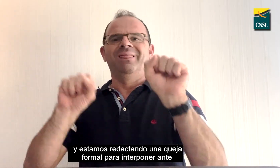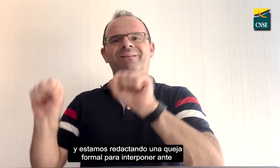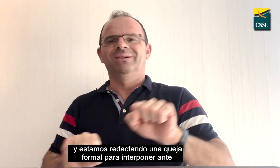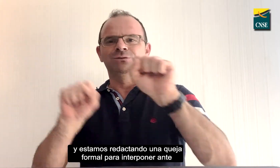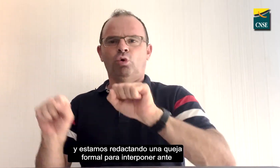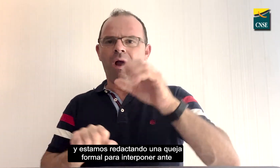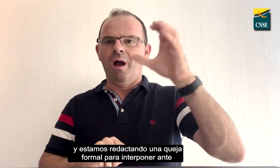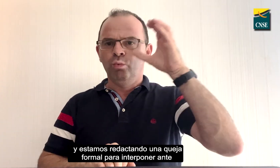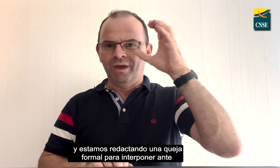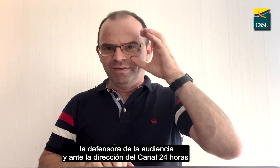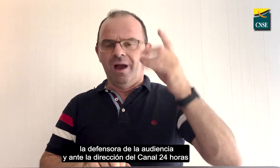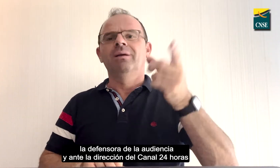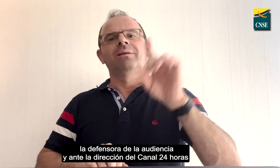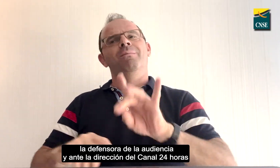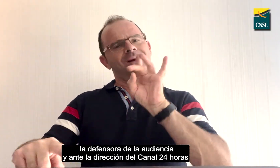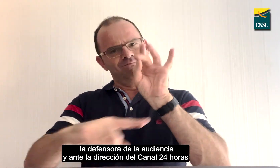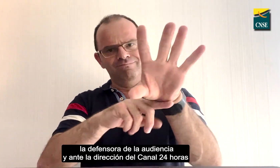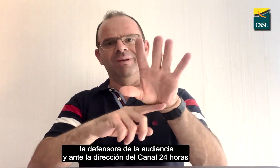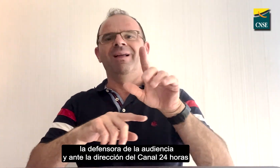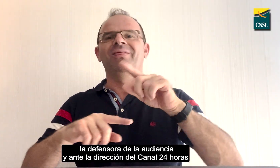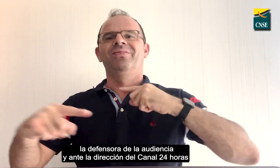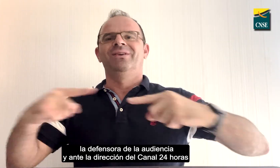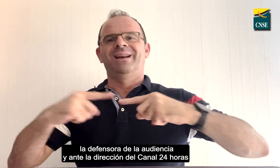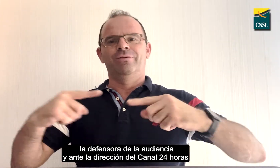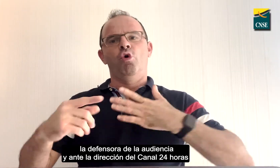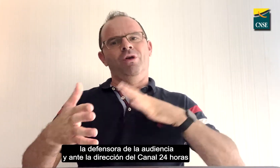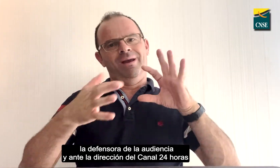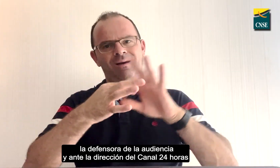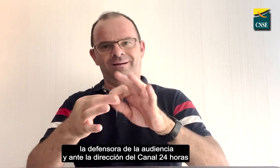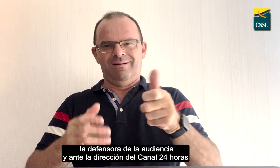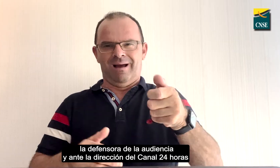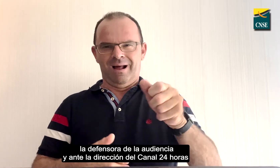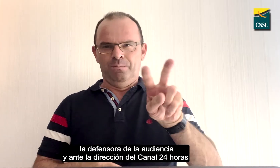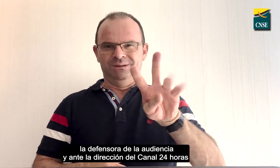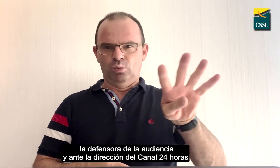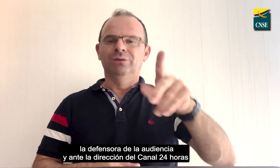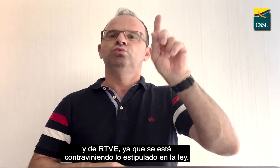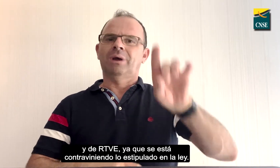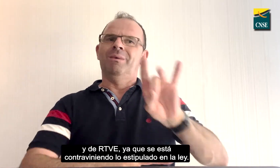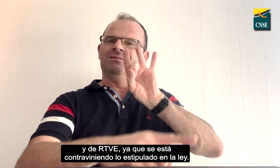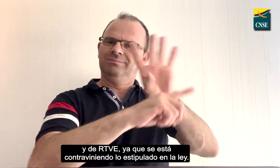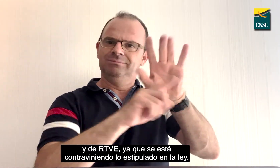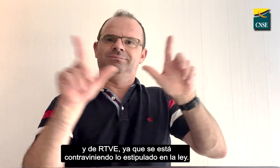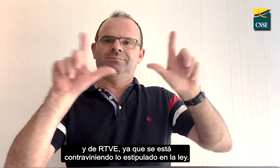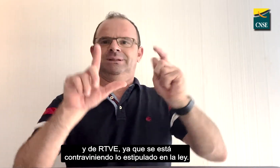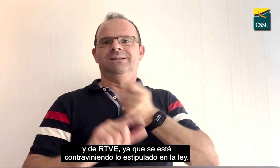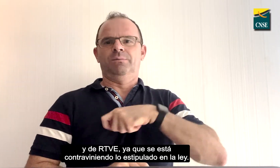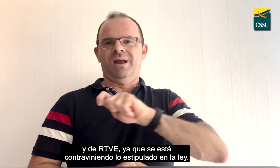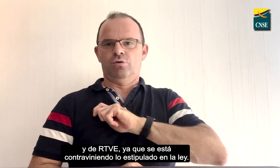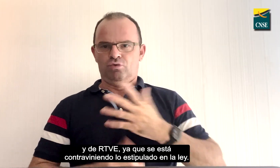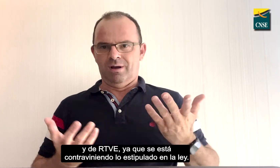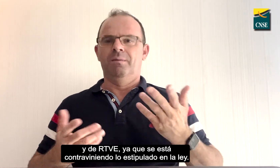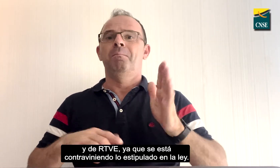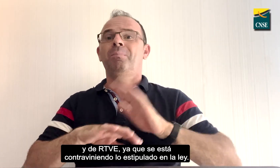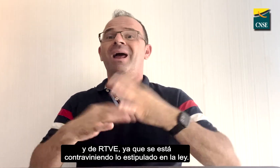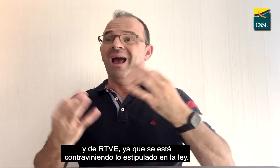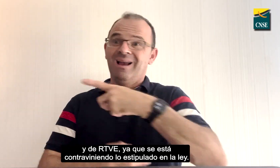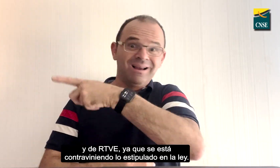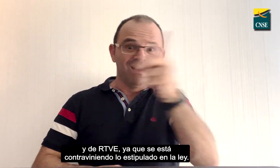defensora de la audiencia y ante la dirección del canal 24 horas y de RTVE, ya que se está contraviniendo